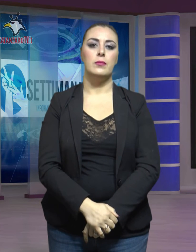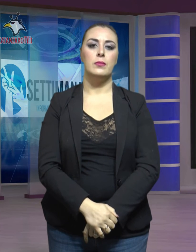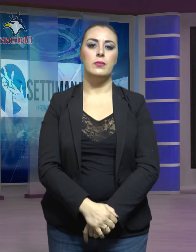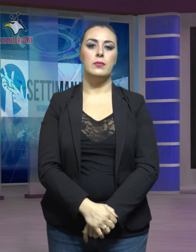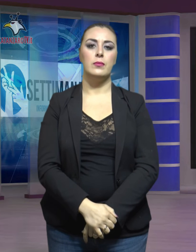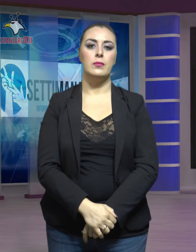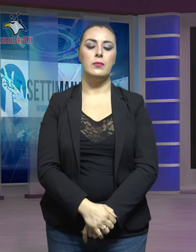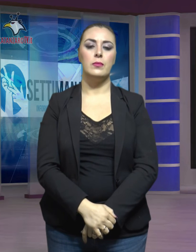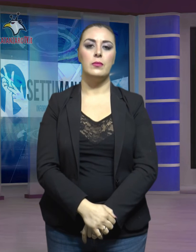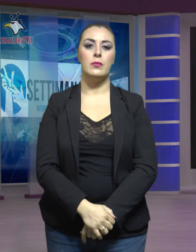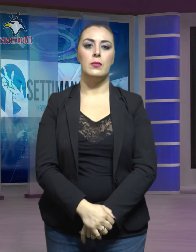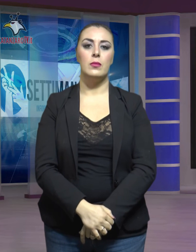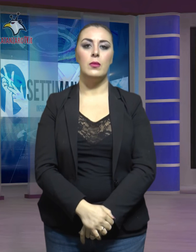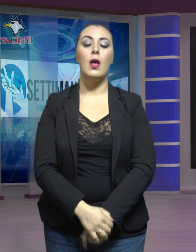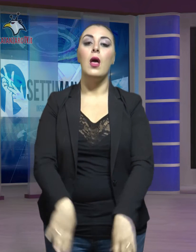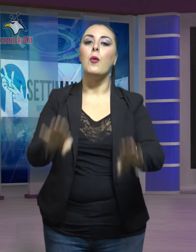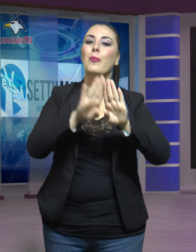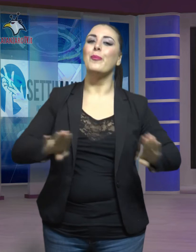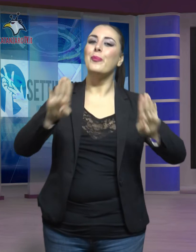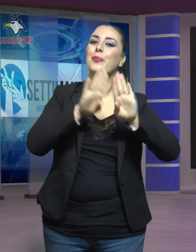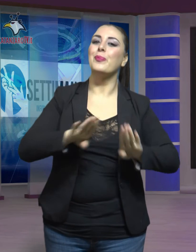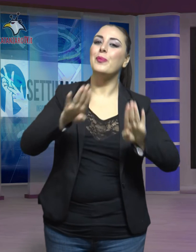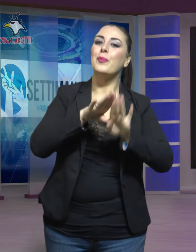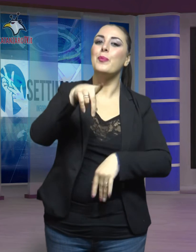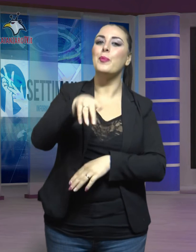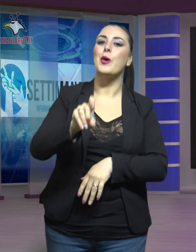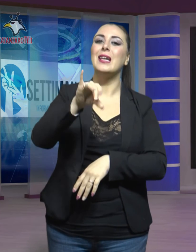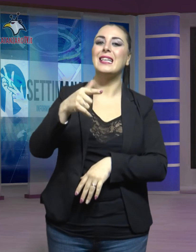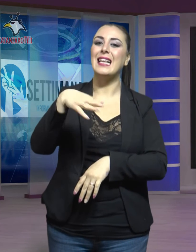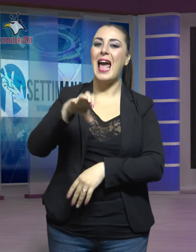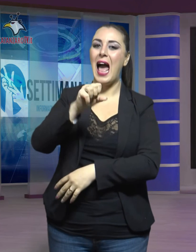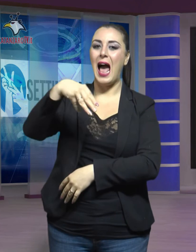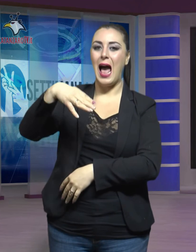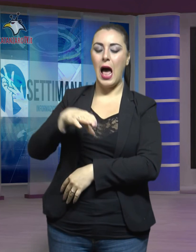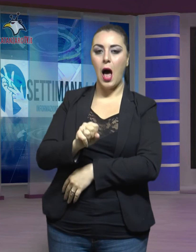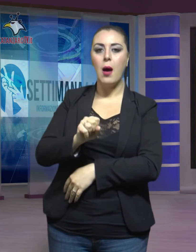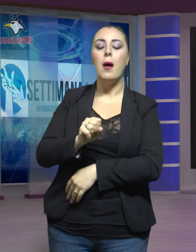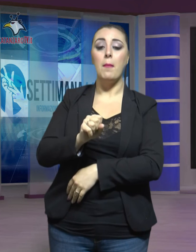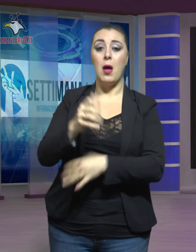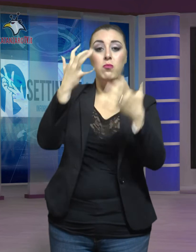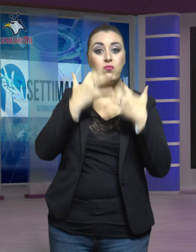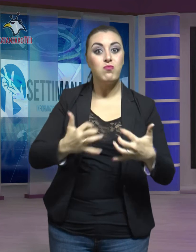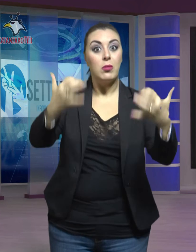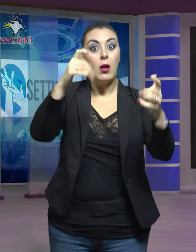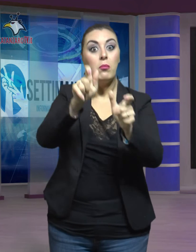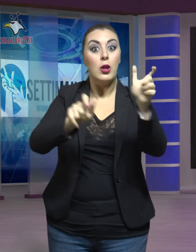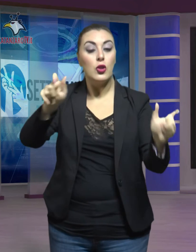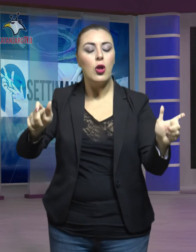Applausi convinti dalla platea che ha affollato il Teatro Politeama di Catanzaro in